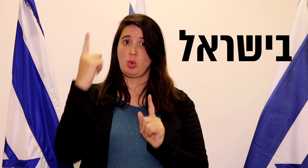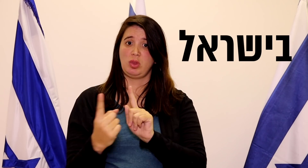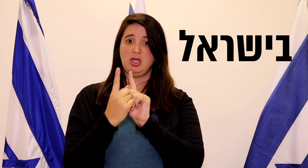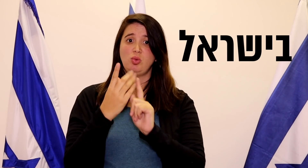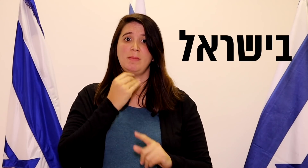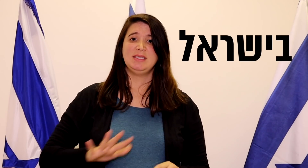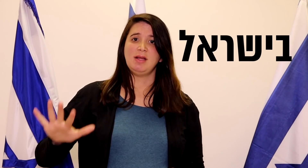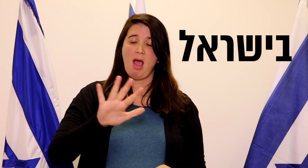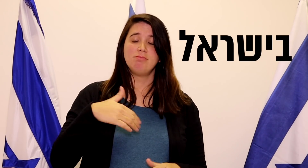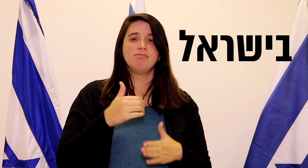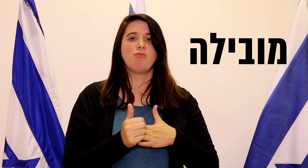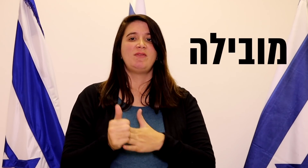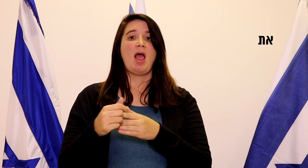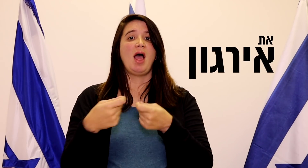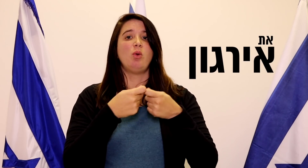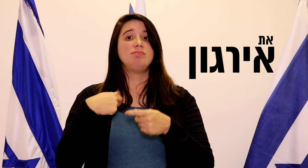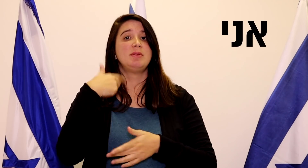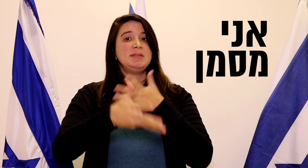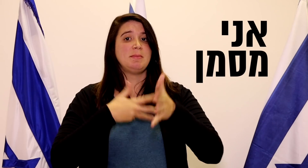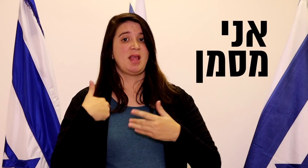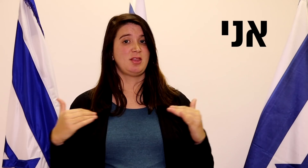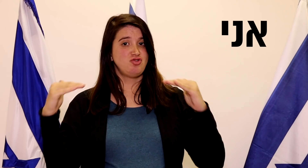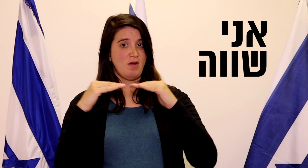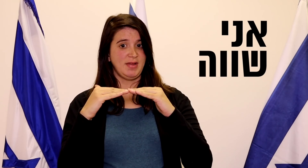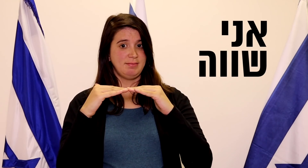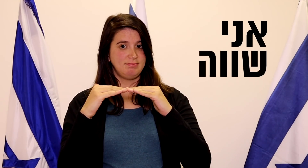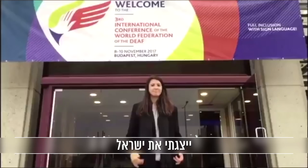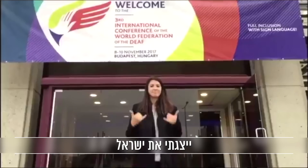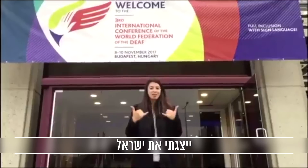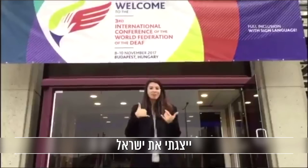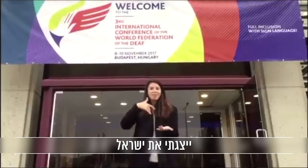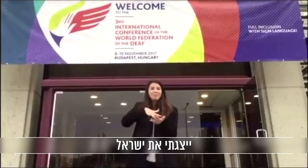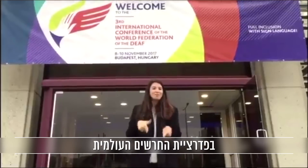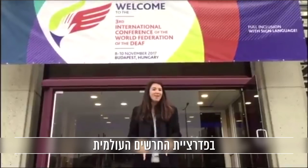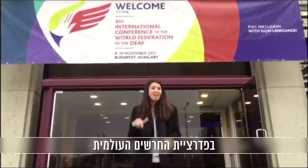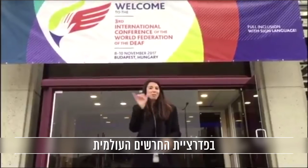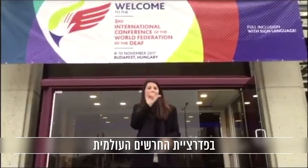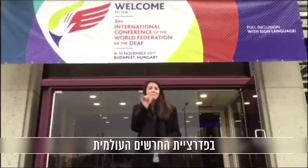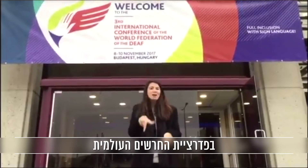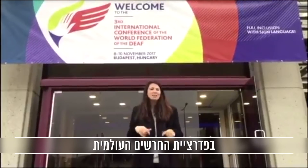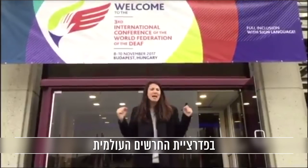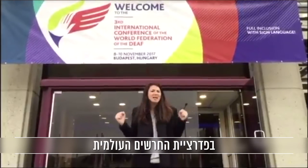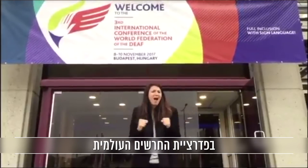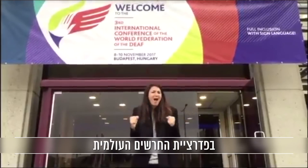בישראל מובילה את ארגון אני מסמן אני שווה הצגתי את ישראל בפדרציית החירשים העולמית